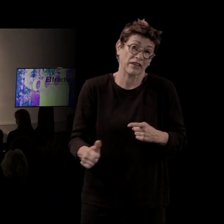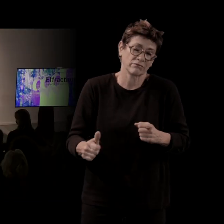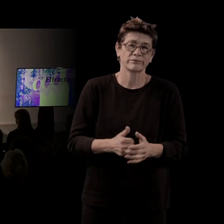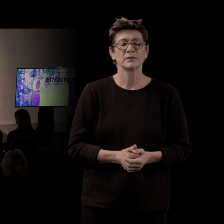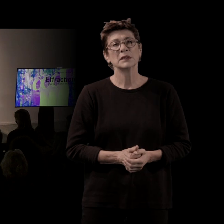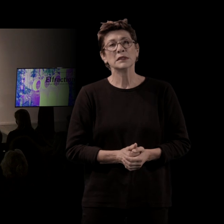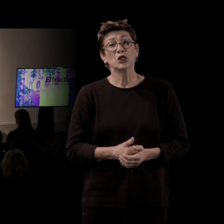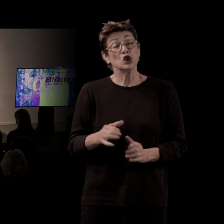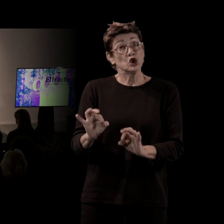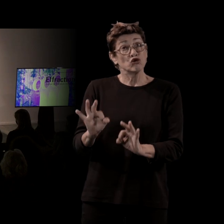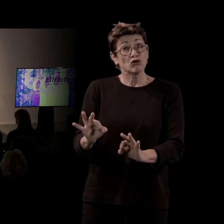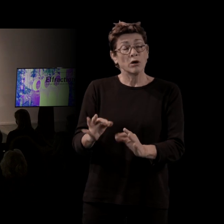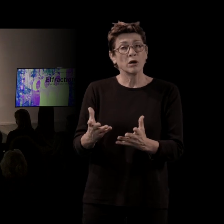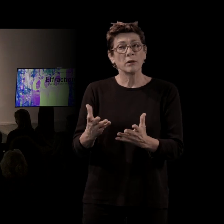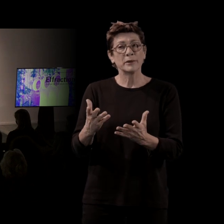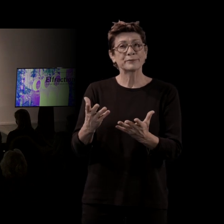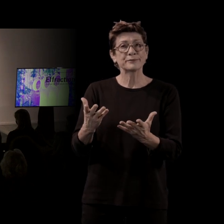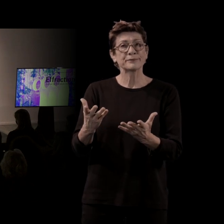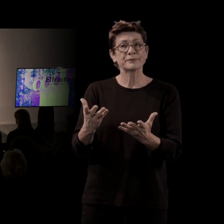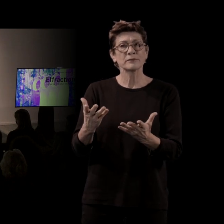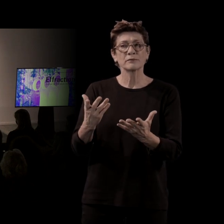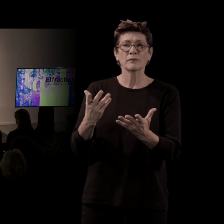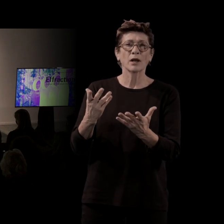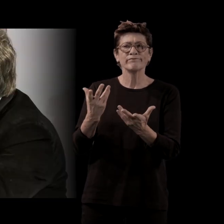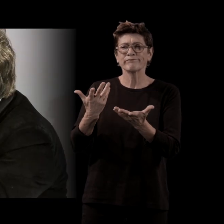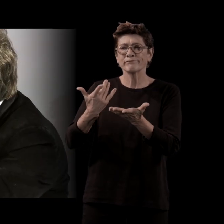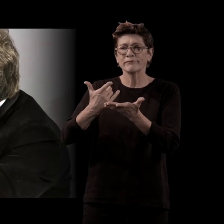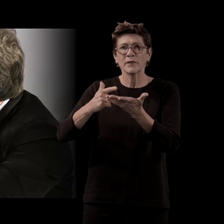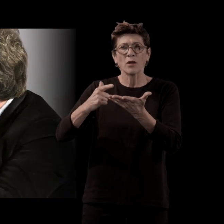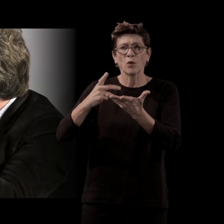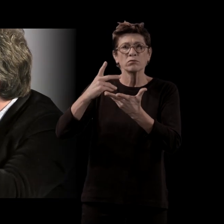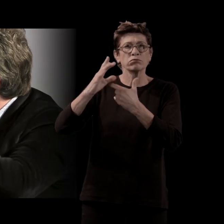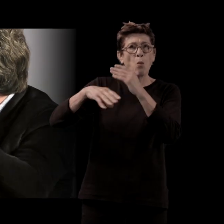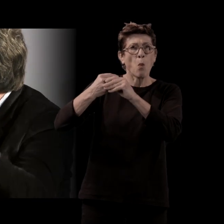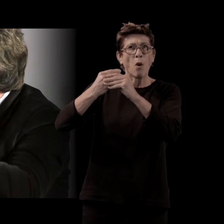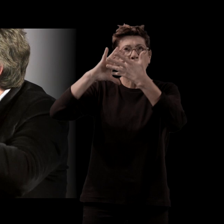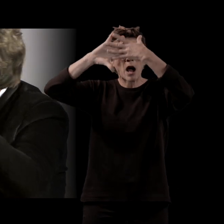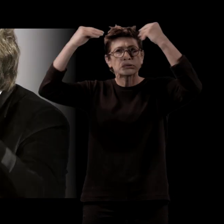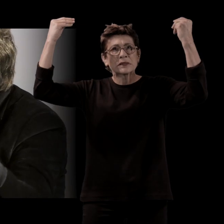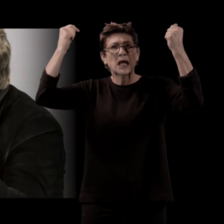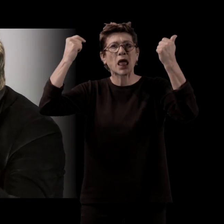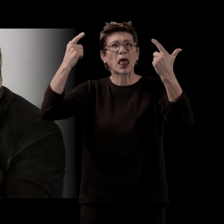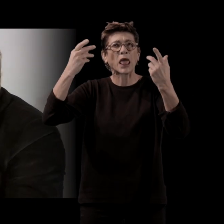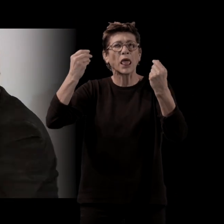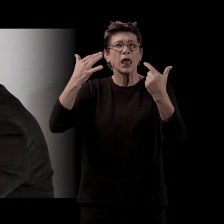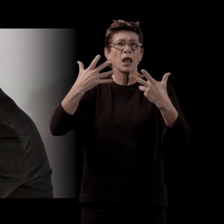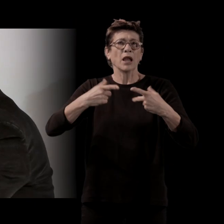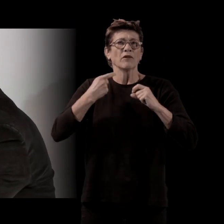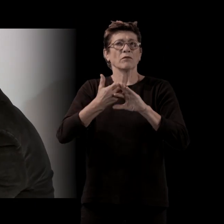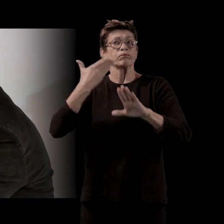elle est d'une certaine manière dans un monde d'abstraction, loin des choses concrètes, loin du vivant et plus dans des schémas très généraux, lui Christophe, il est